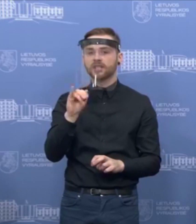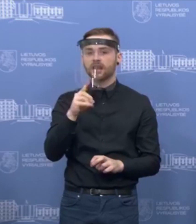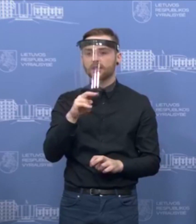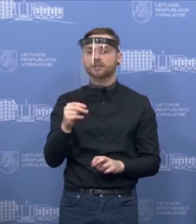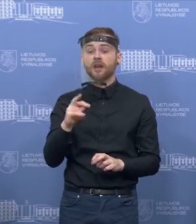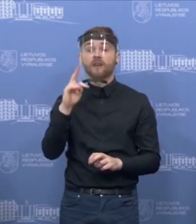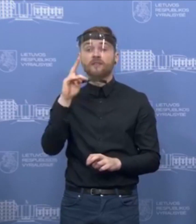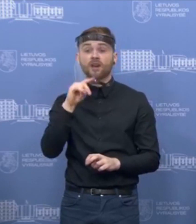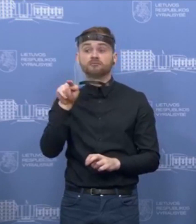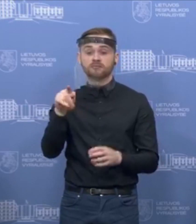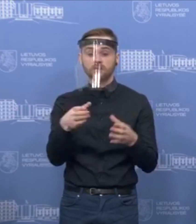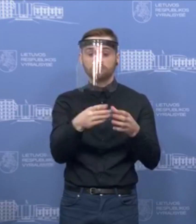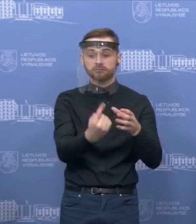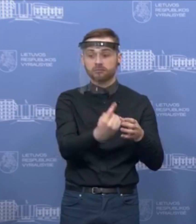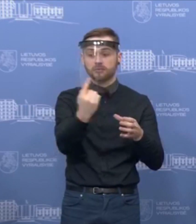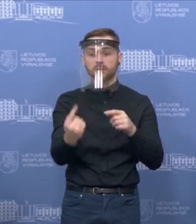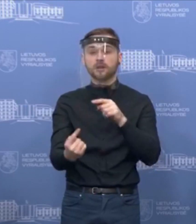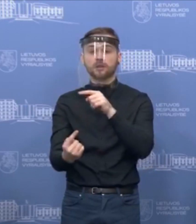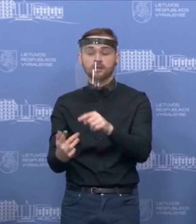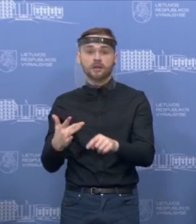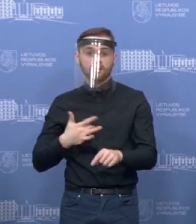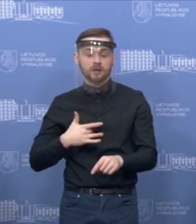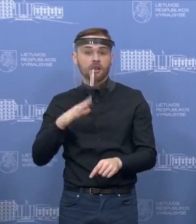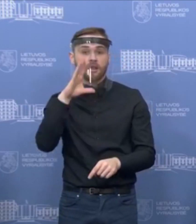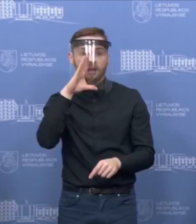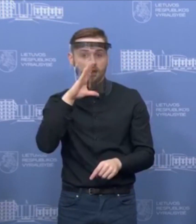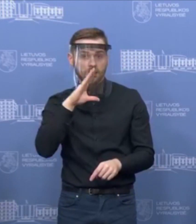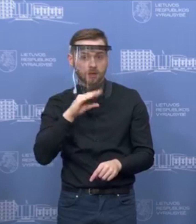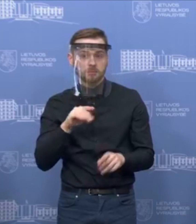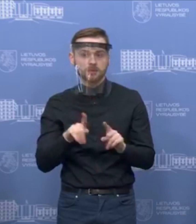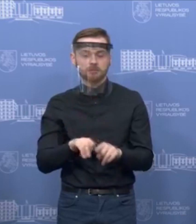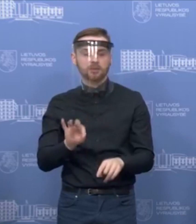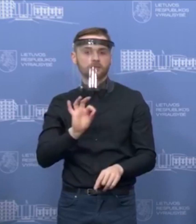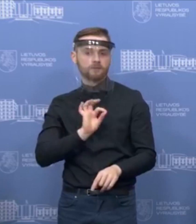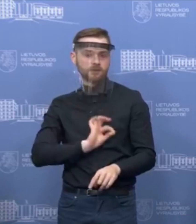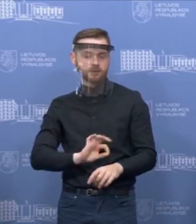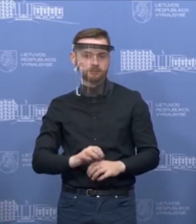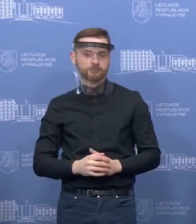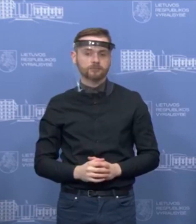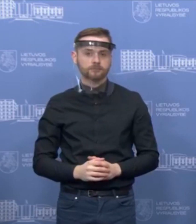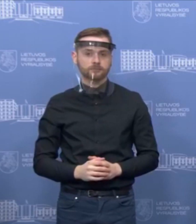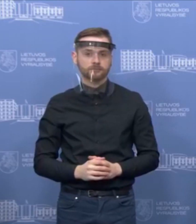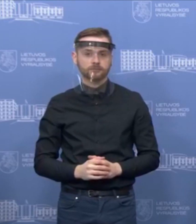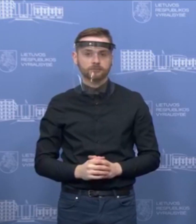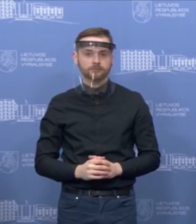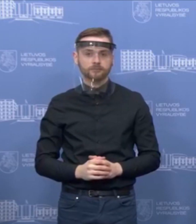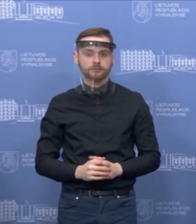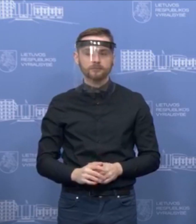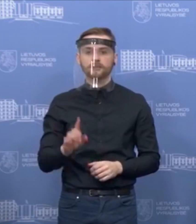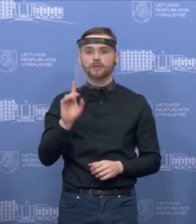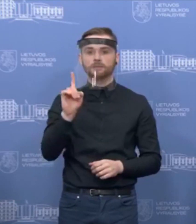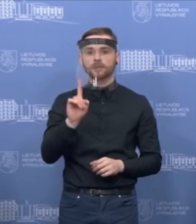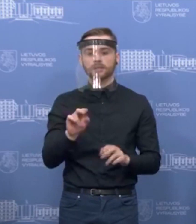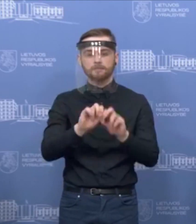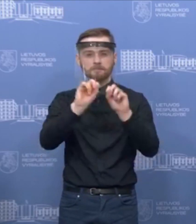vaistų ir yra manoma, kad jis galės būti, galėtų būti efektyvus. Tačiau supraskit, nėra atlikta jokių klinikinių